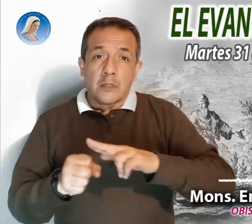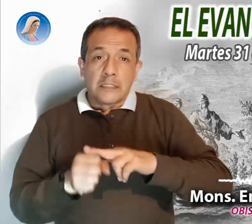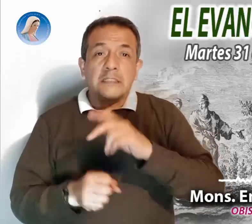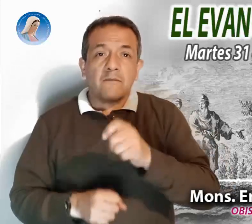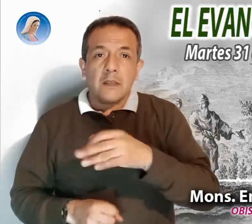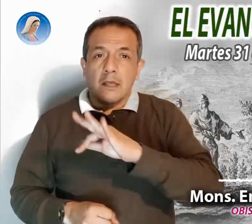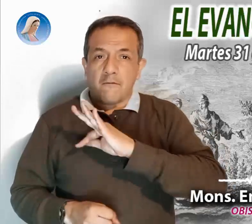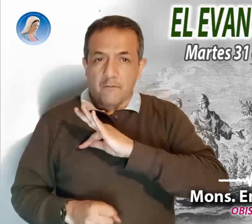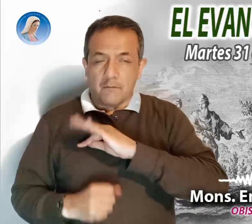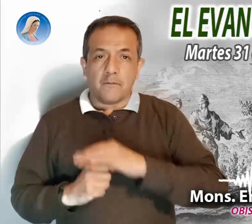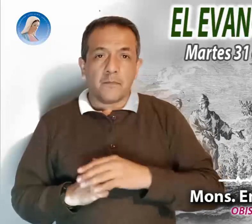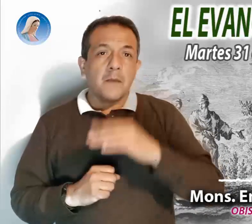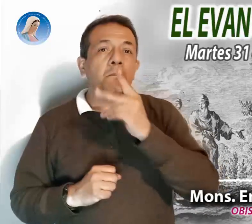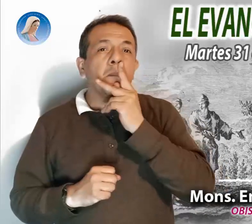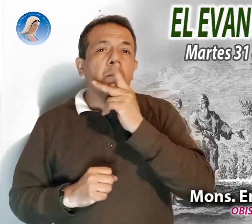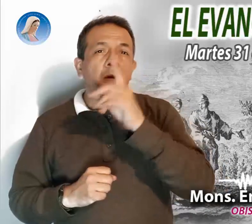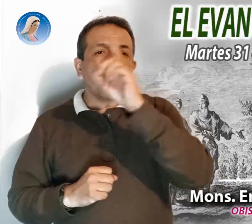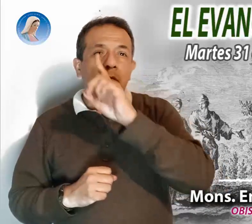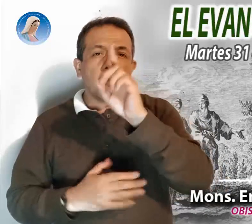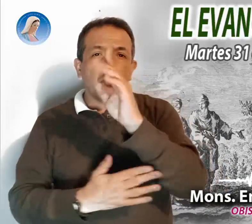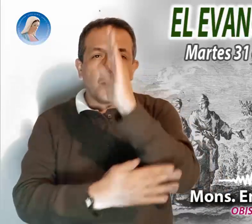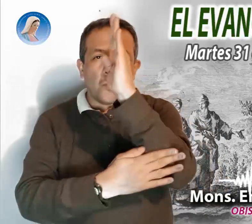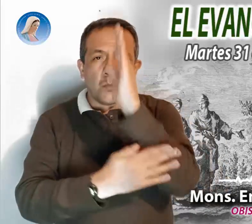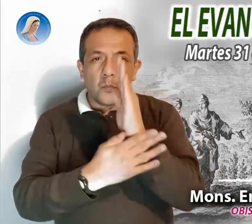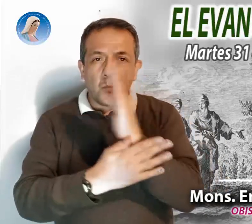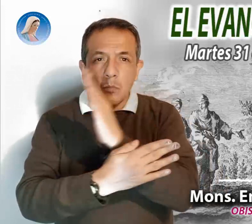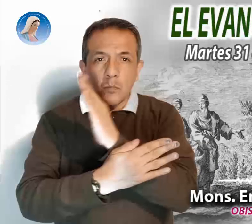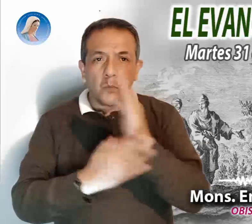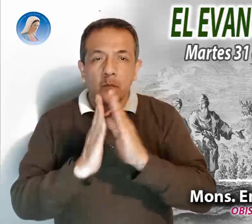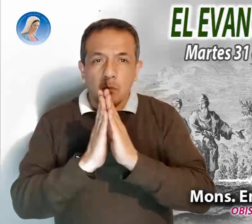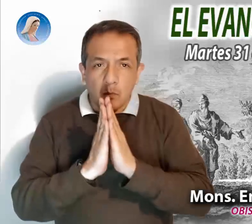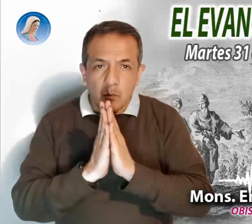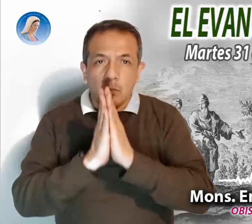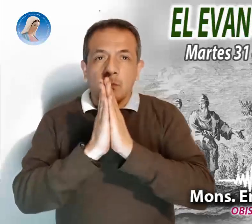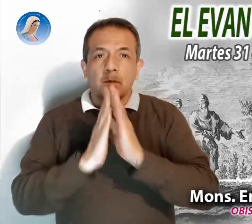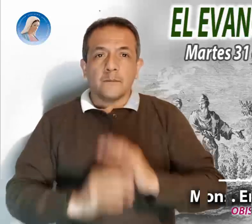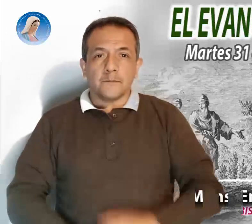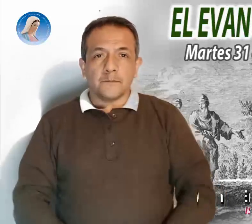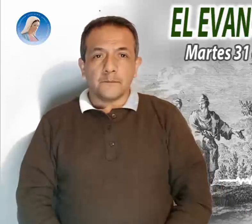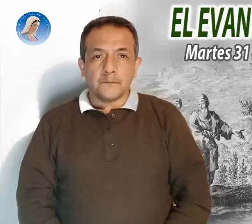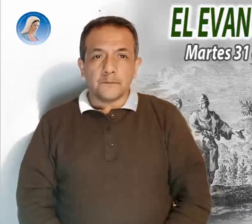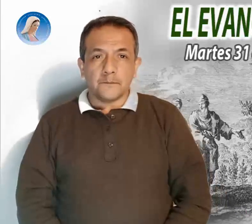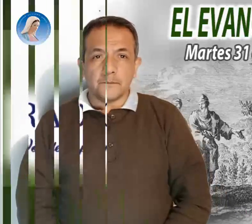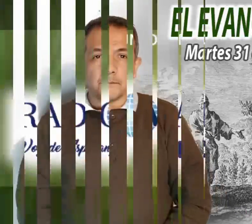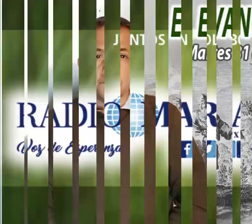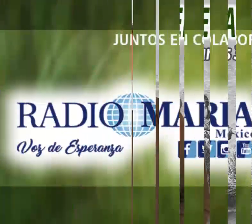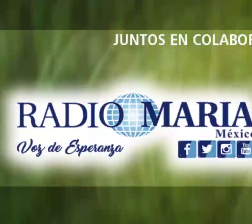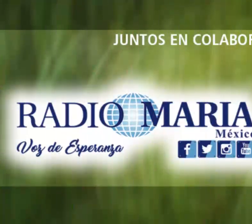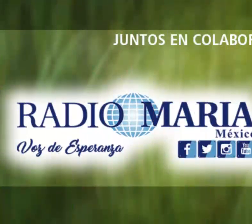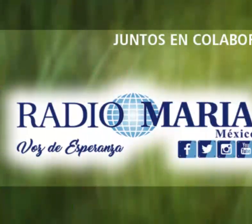signo de nuestra fe. El Señor te bendiga en nombre del Padre y del Hijo y del Espíritu Santo.